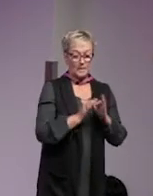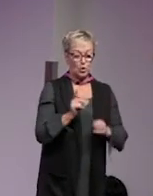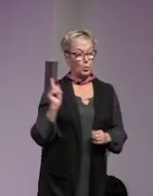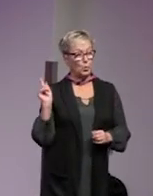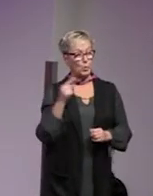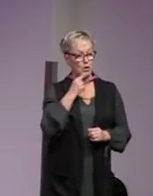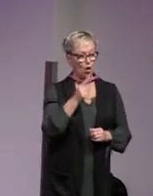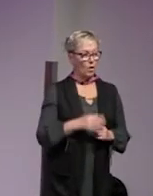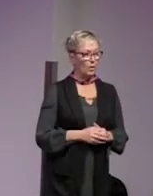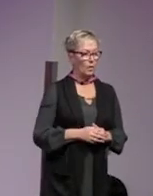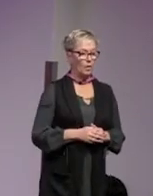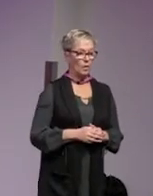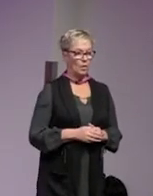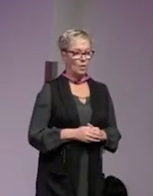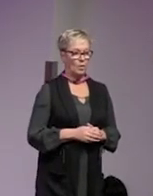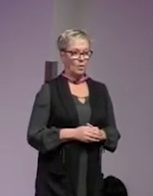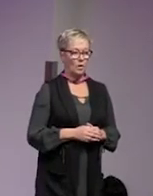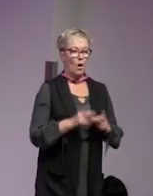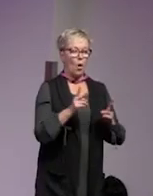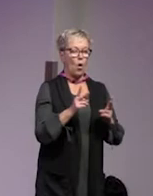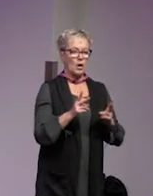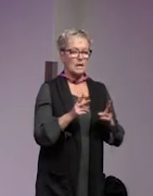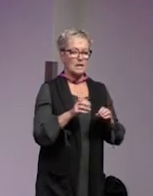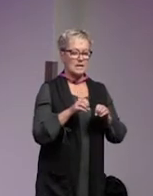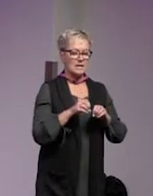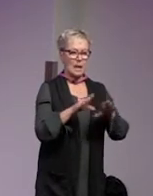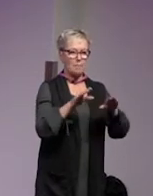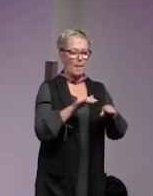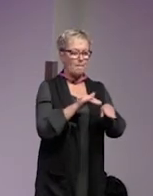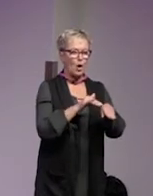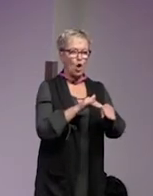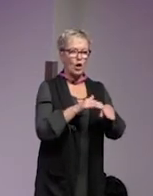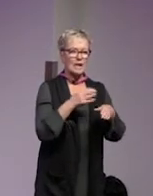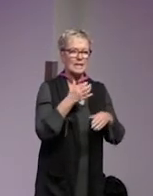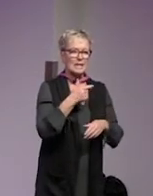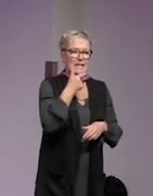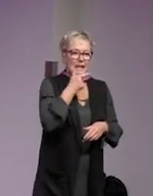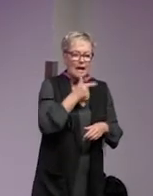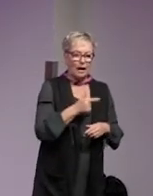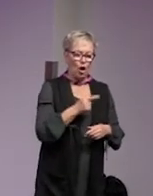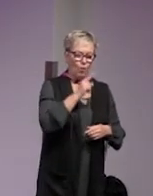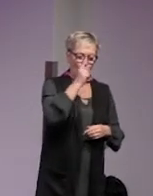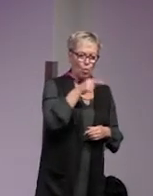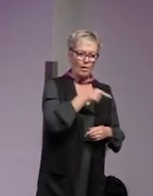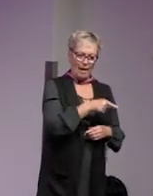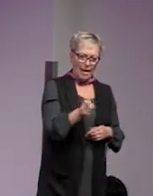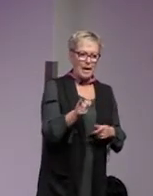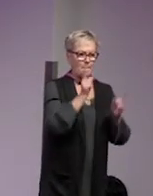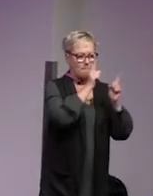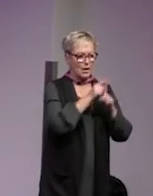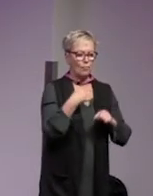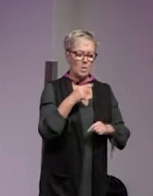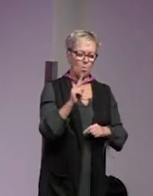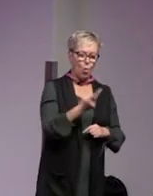sa också släppa beröringsskräcken förstå att det här är människor som vi